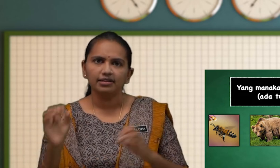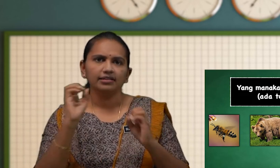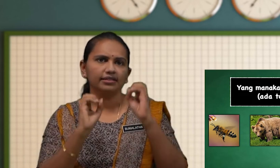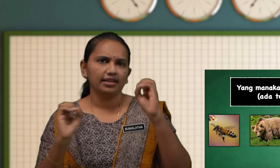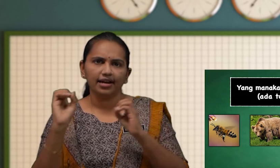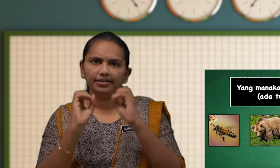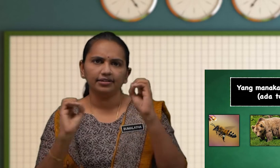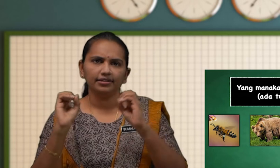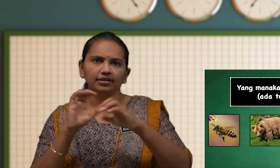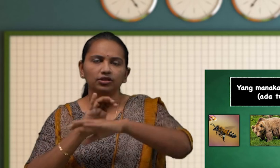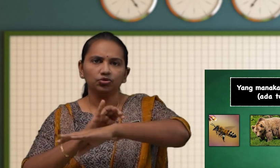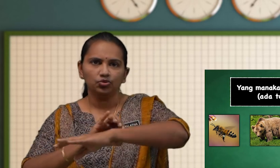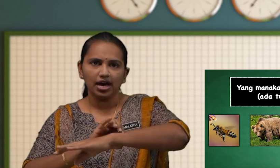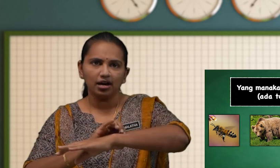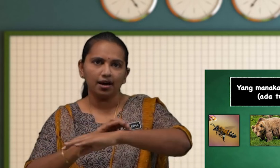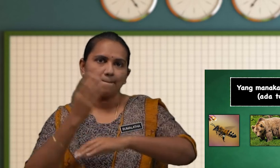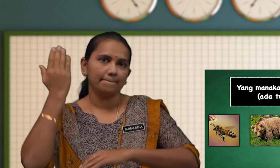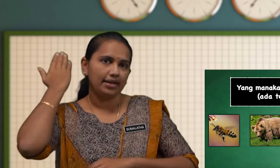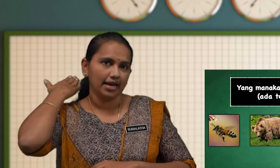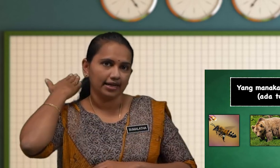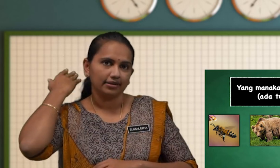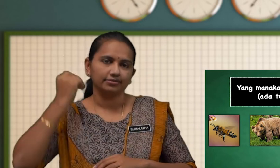Tiada Tulang Belakang